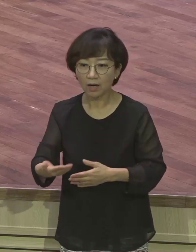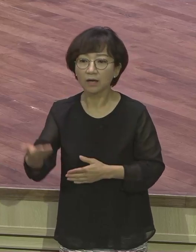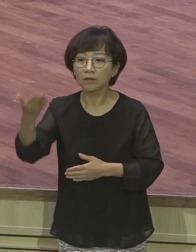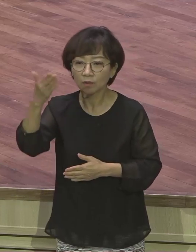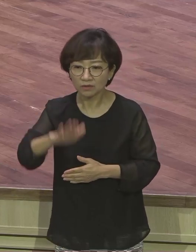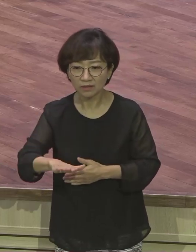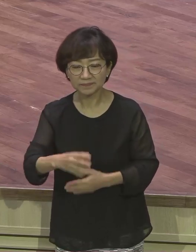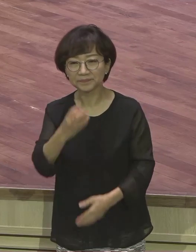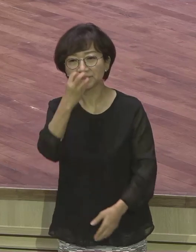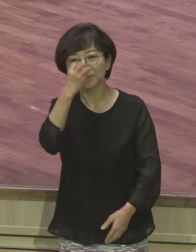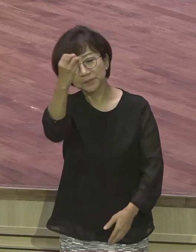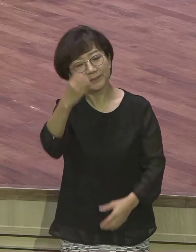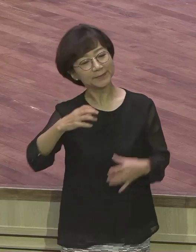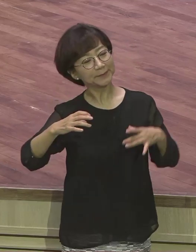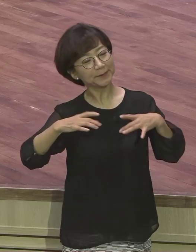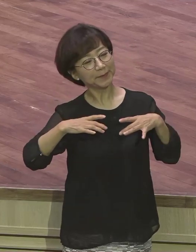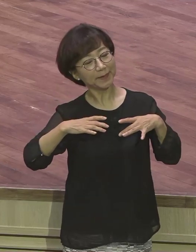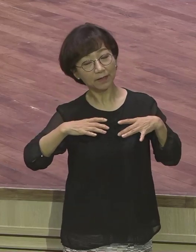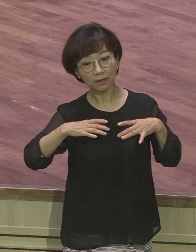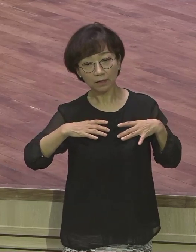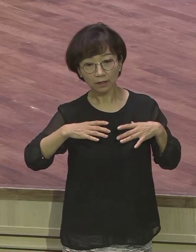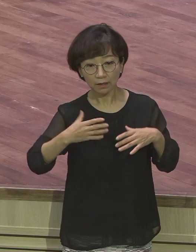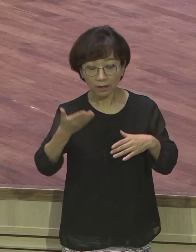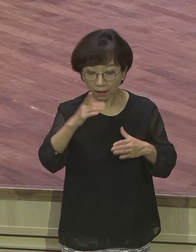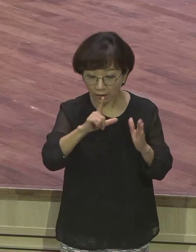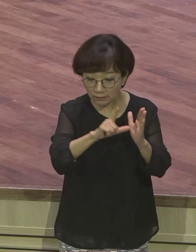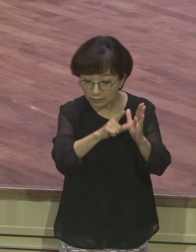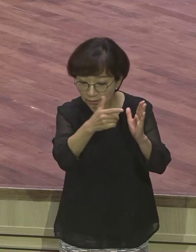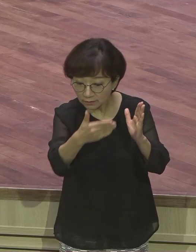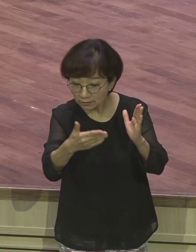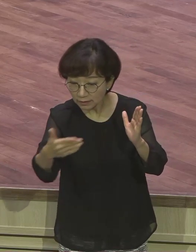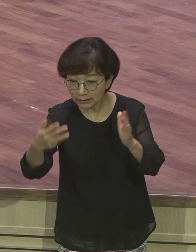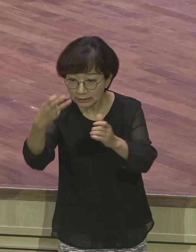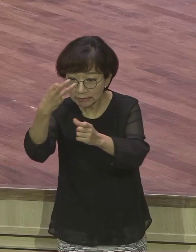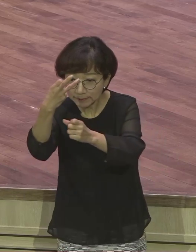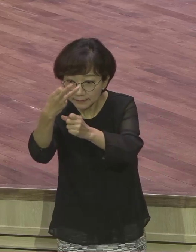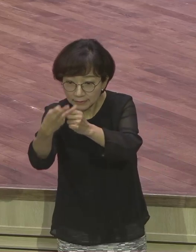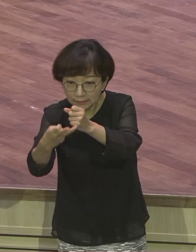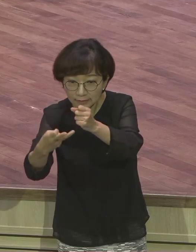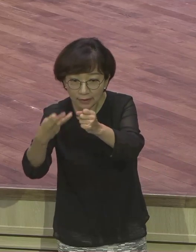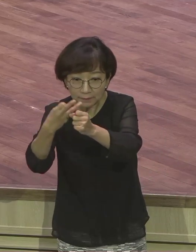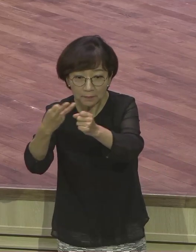13년 만에 정확하게 이루어집니다. 전부 절합니다. 요셉 앞에